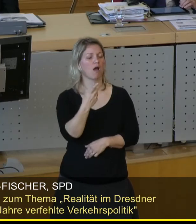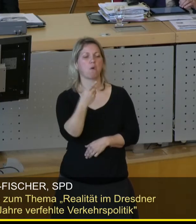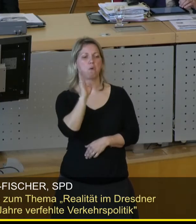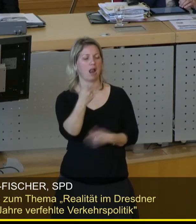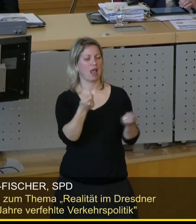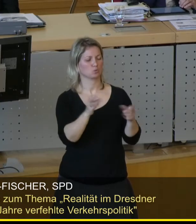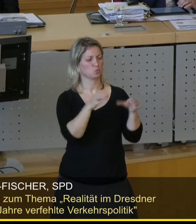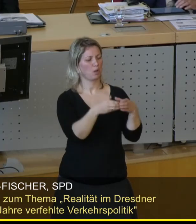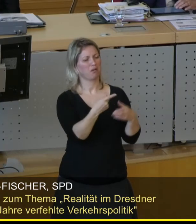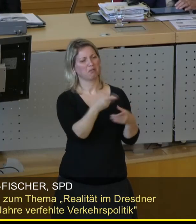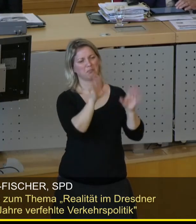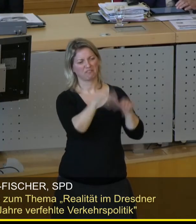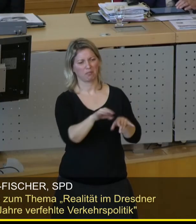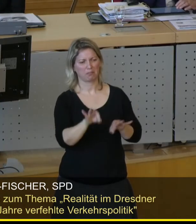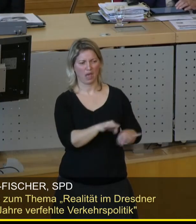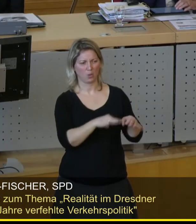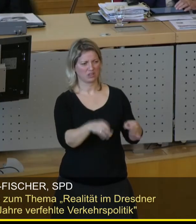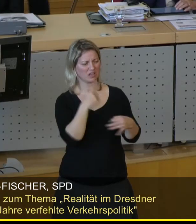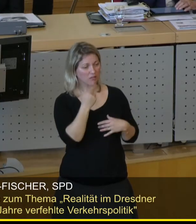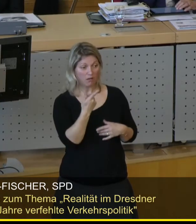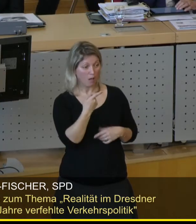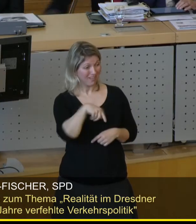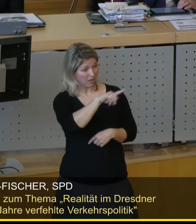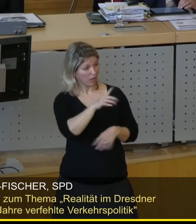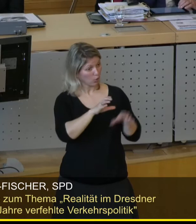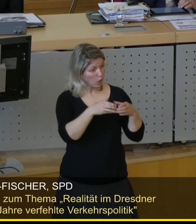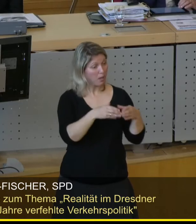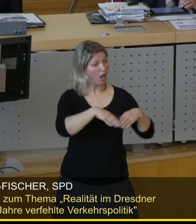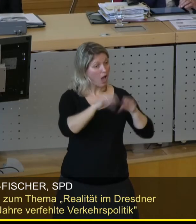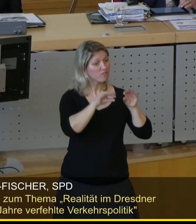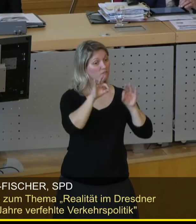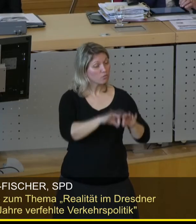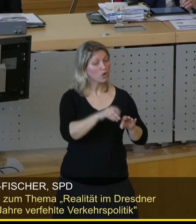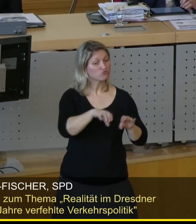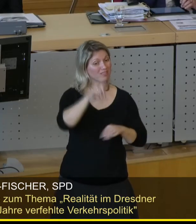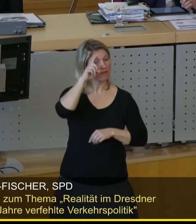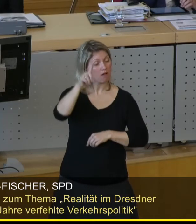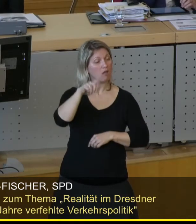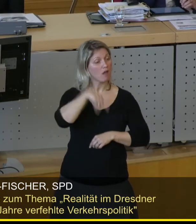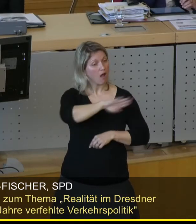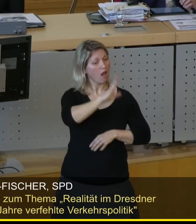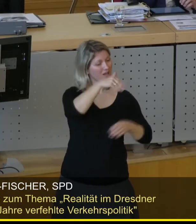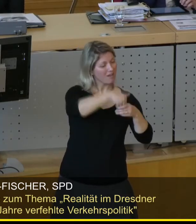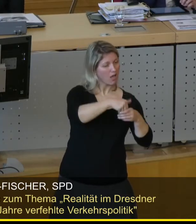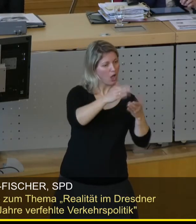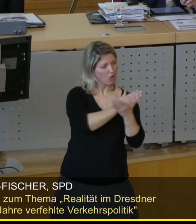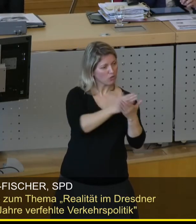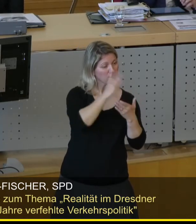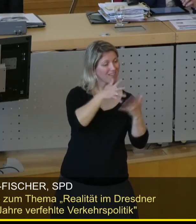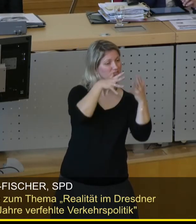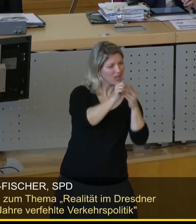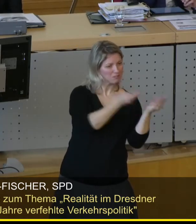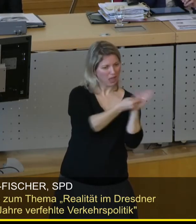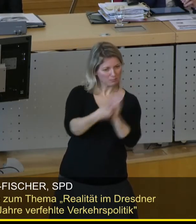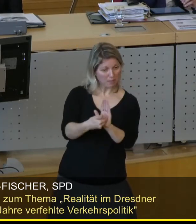Lenkungsgruppe eingeführt, die endlich mal die ganzen Konflikte auch für die Stadträte transparent auf den Tisch legt. Und die Lenkungsgruppe soll eben nicht entscheiden, sondern soll